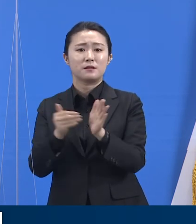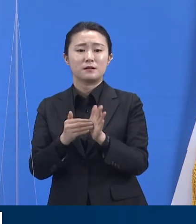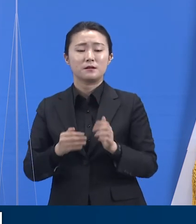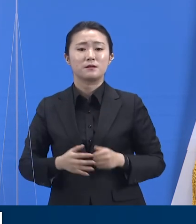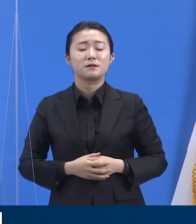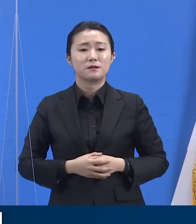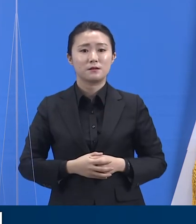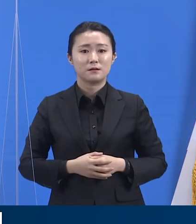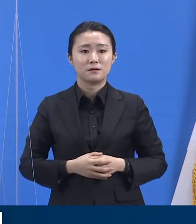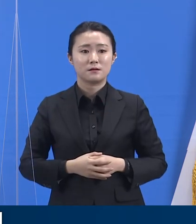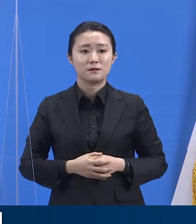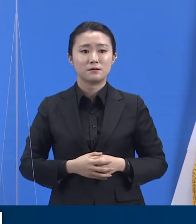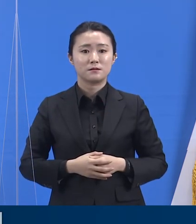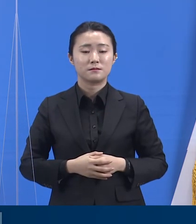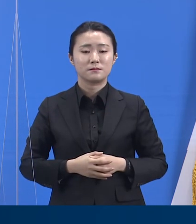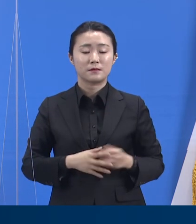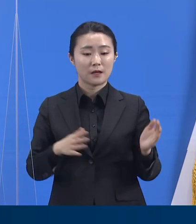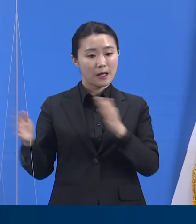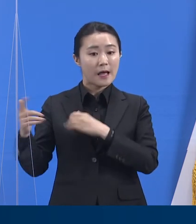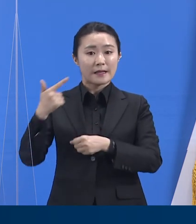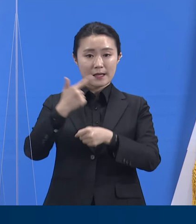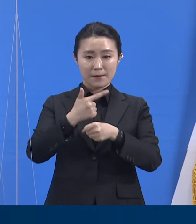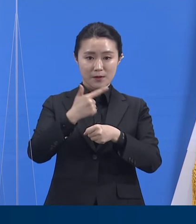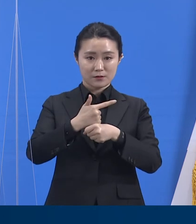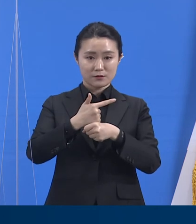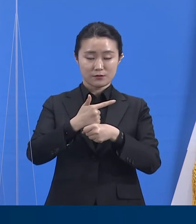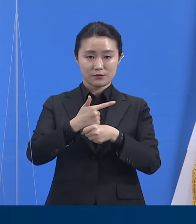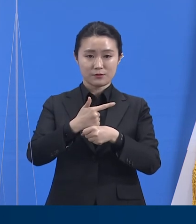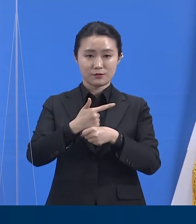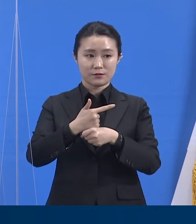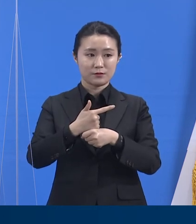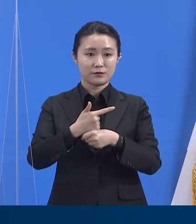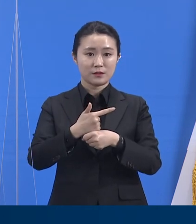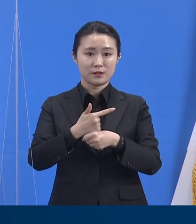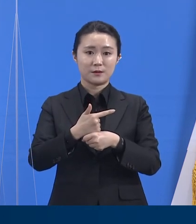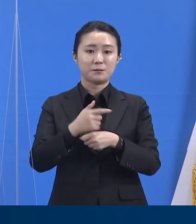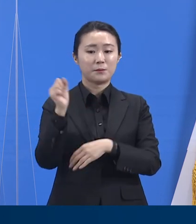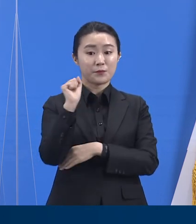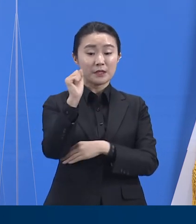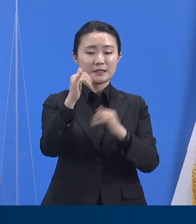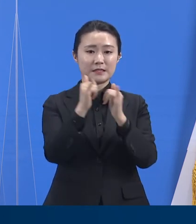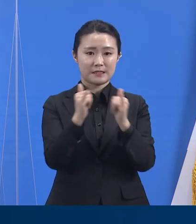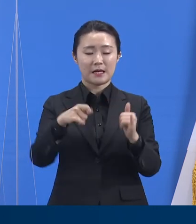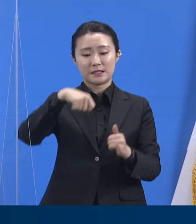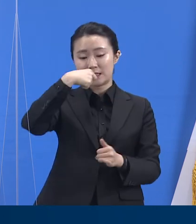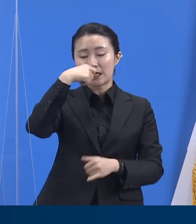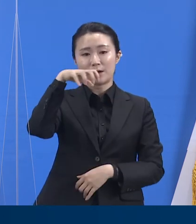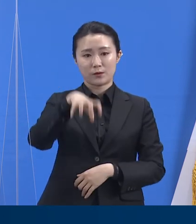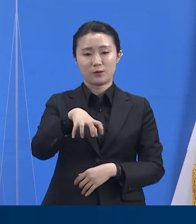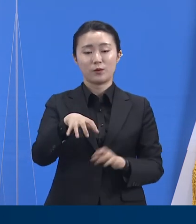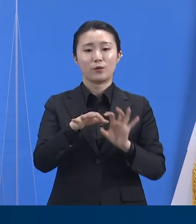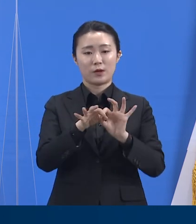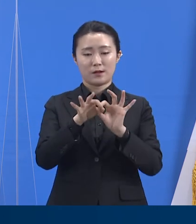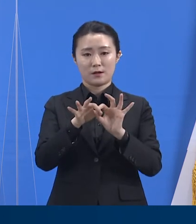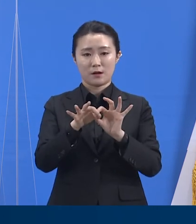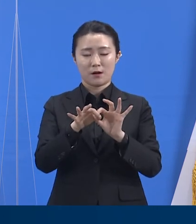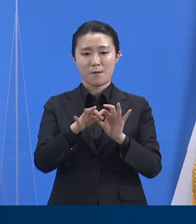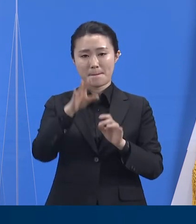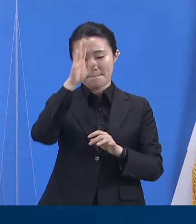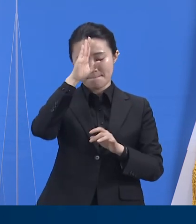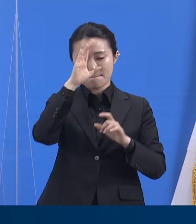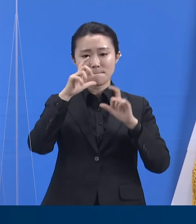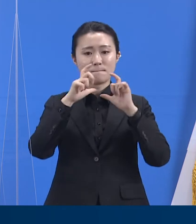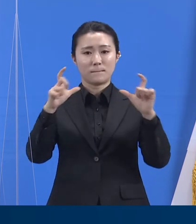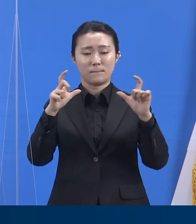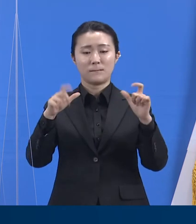다음은 남양주시 기사식당 관련 확진 사례입니다. 지난 3월 30일 기사식당에 근무하는